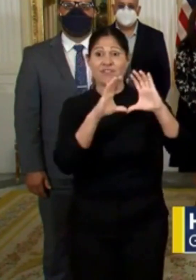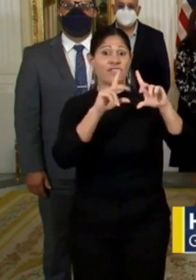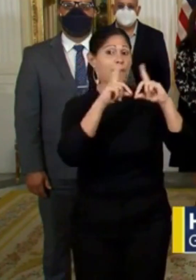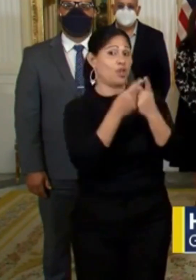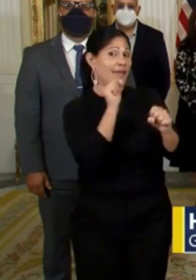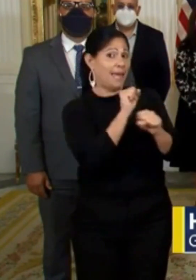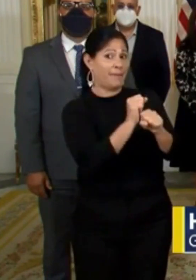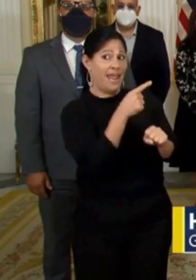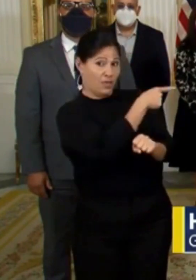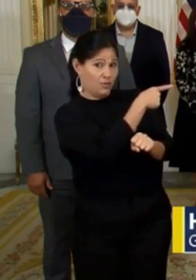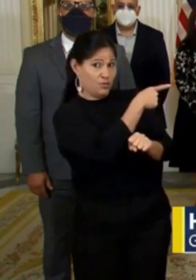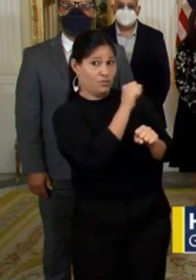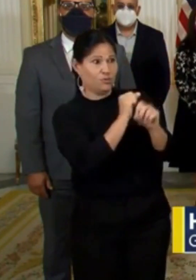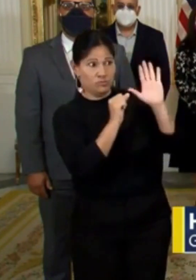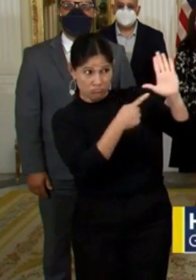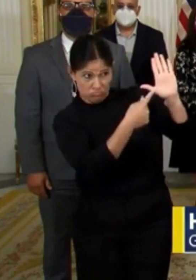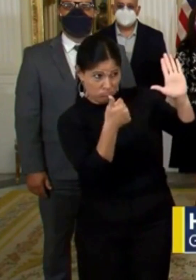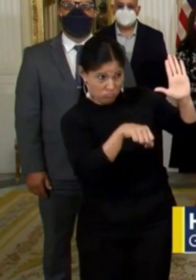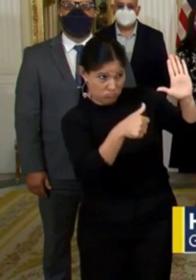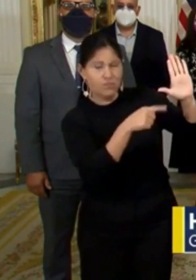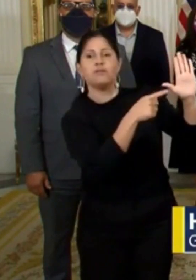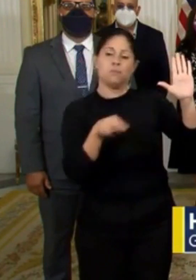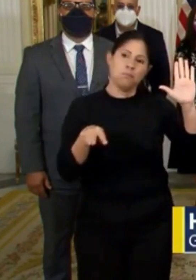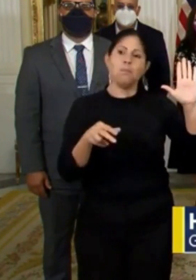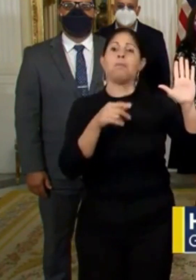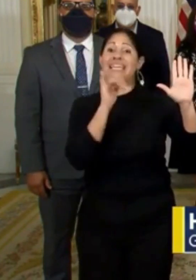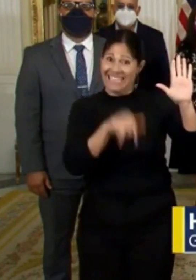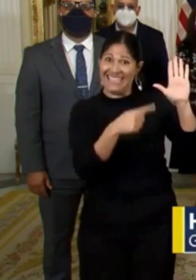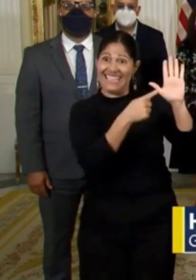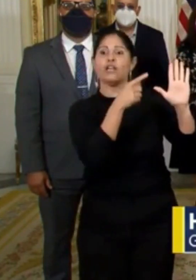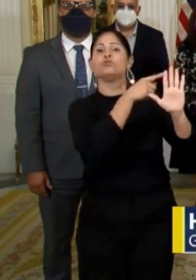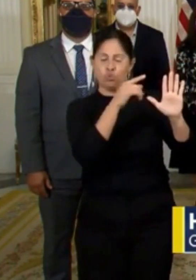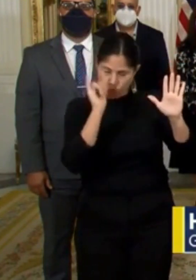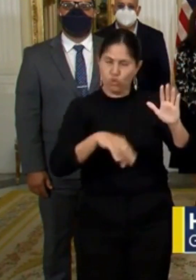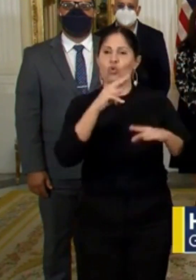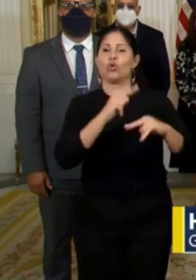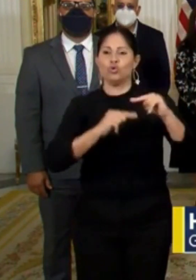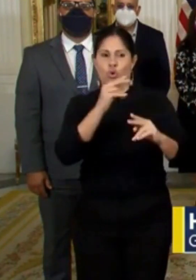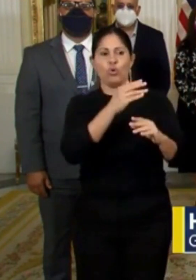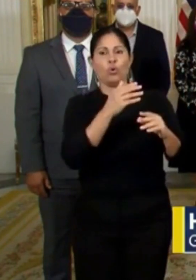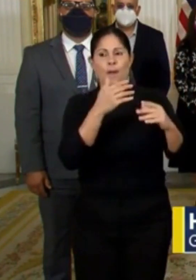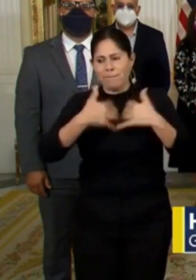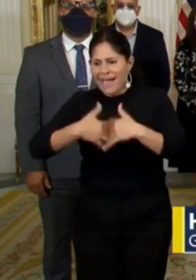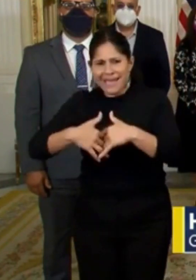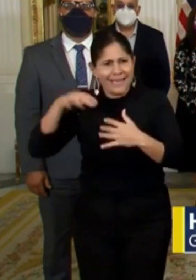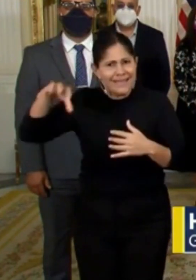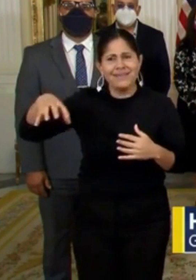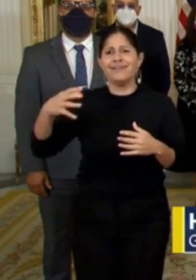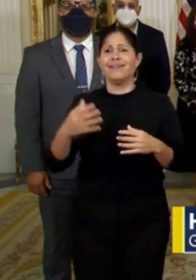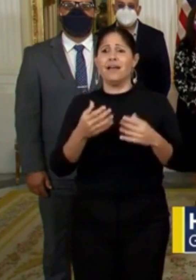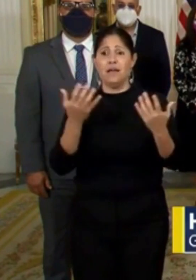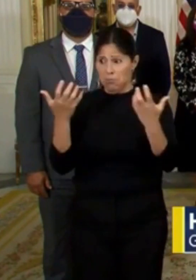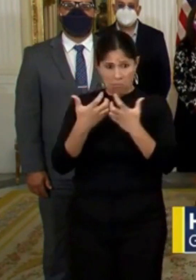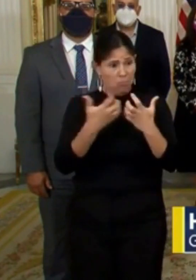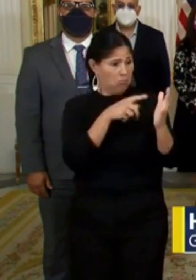Recursos Humanos. De esa manera, las actividades de construcción y la manufactura, luego del cumplimiento